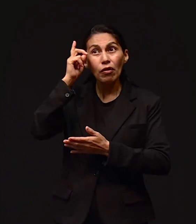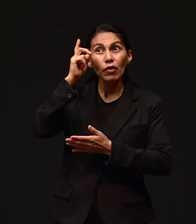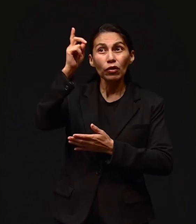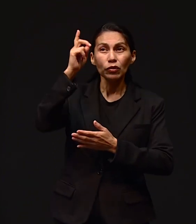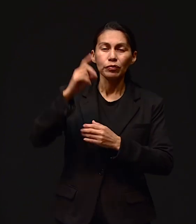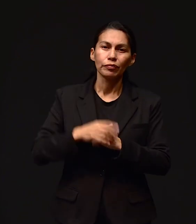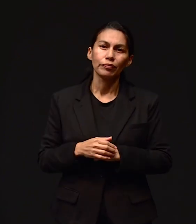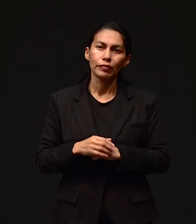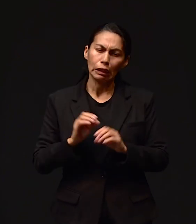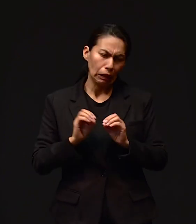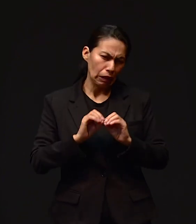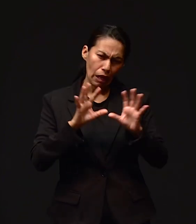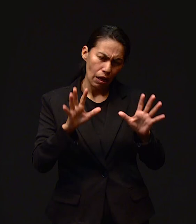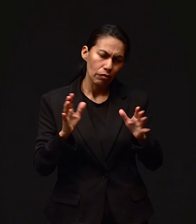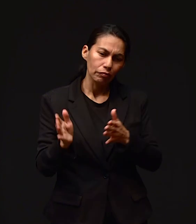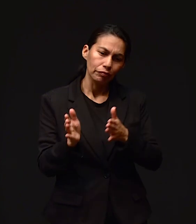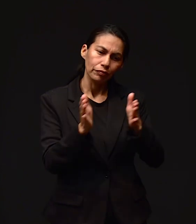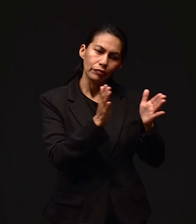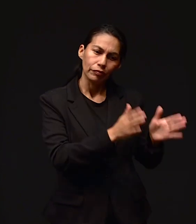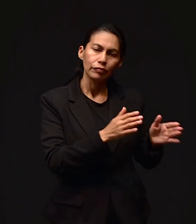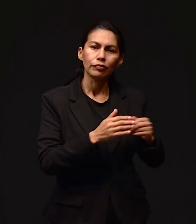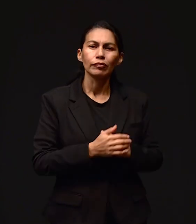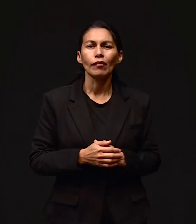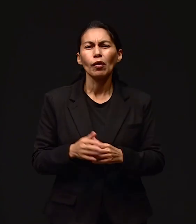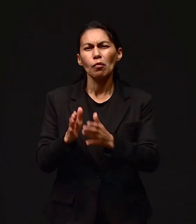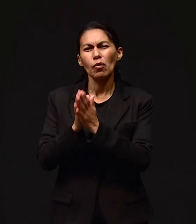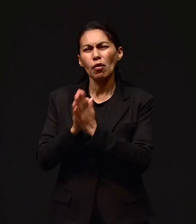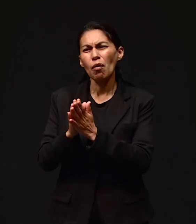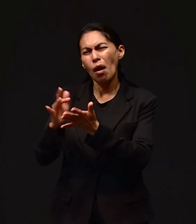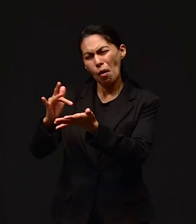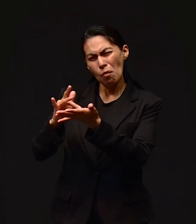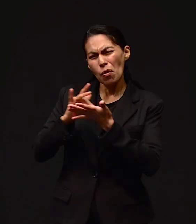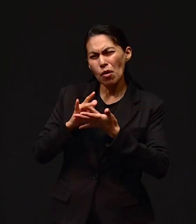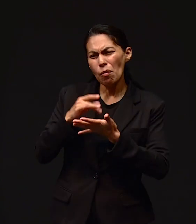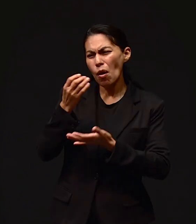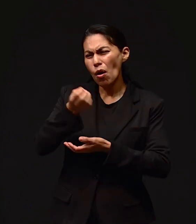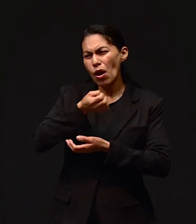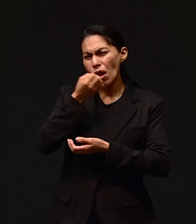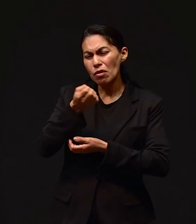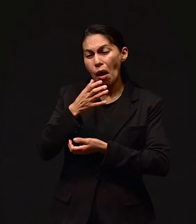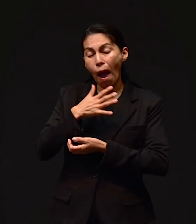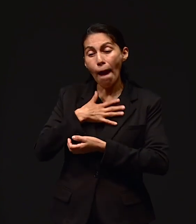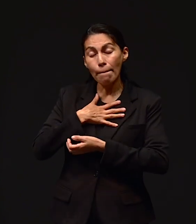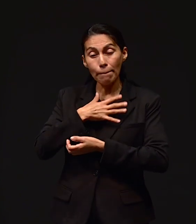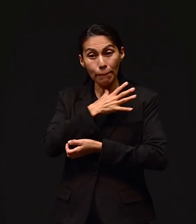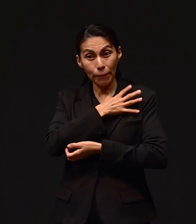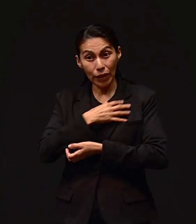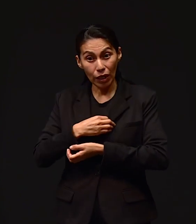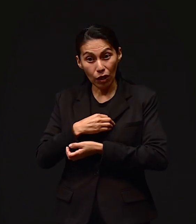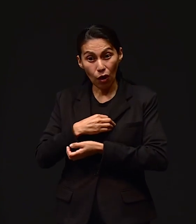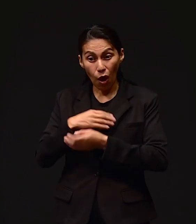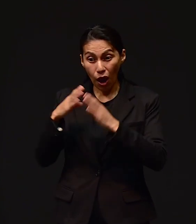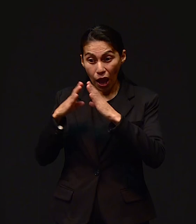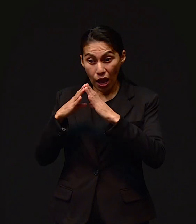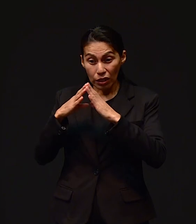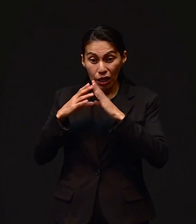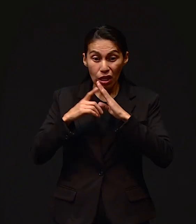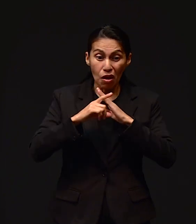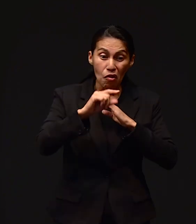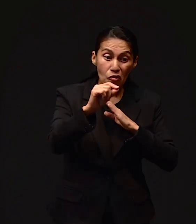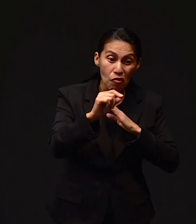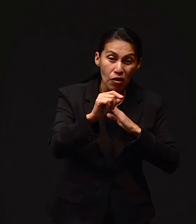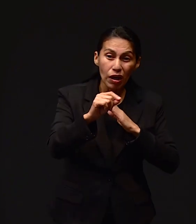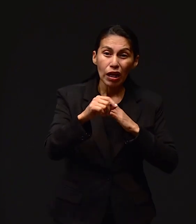Samuel Apóyenme en oración por mi hijo Se fue de la casa y no quiere regresar